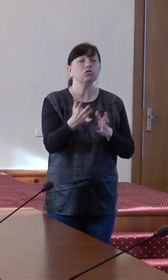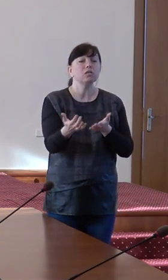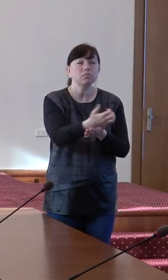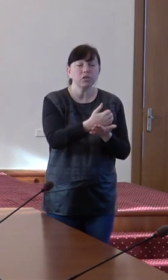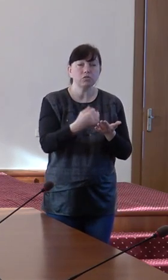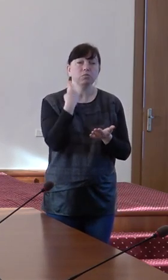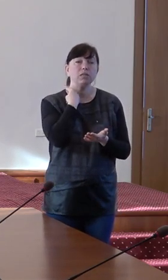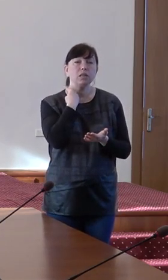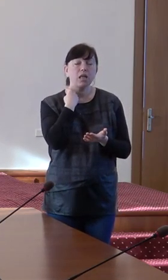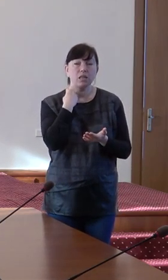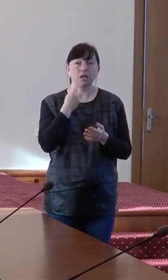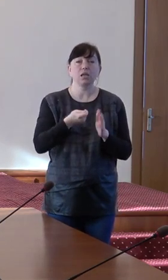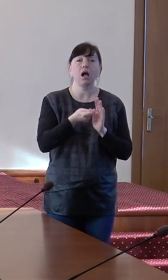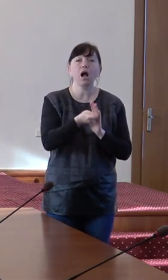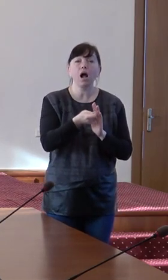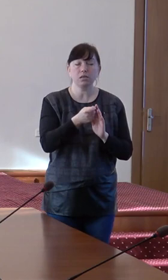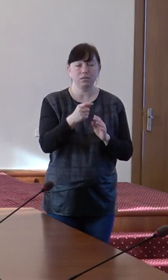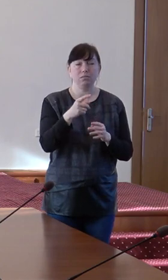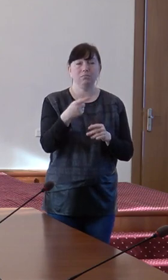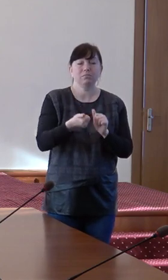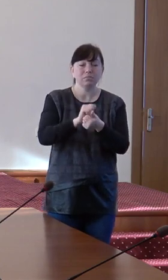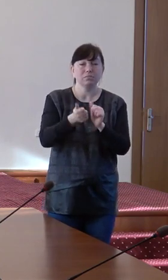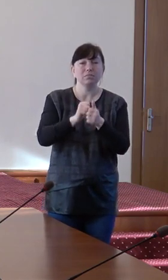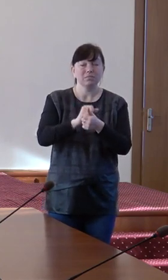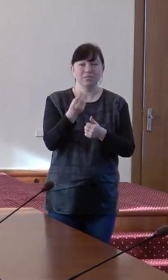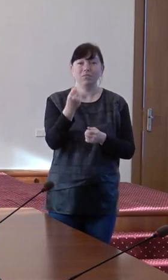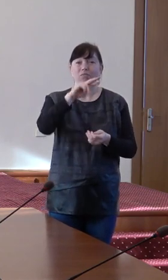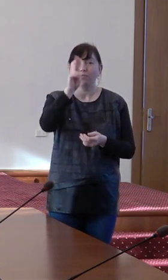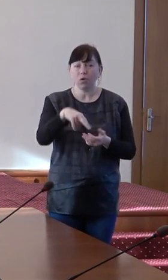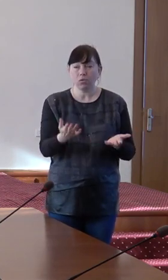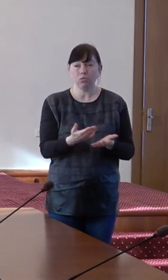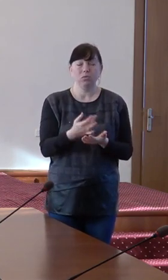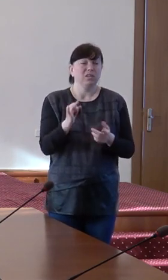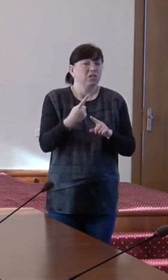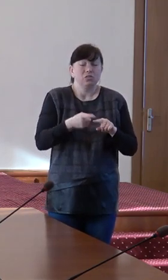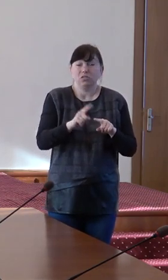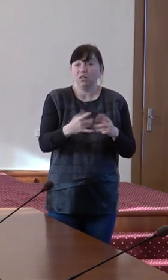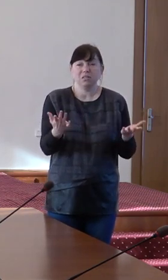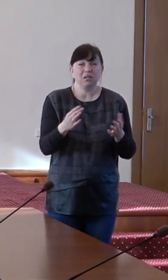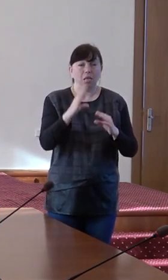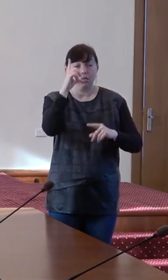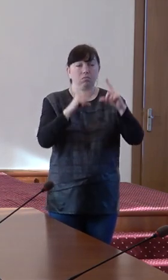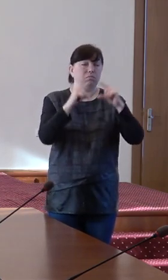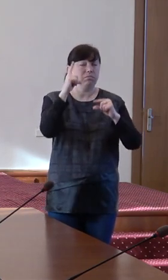la casele de schimb valutar. Prin urmare, finanțarea este intermitentă și